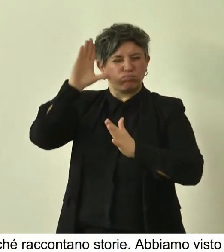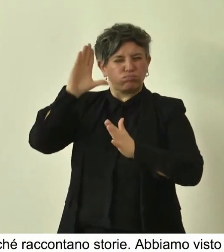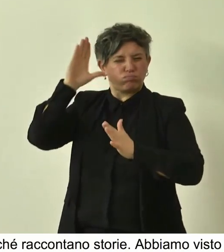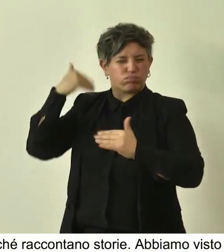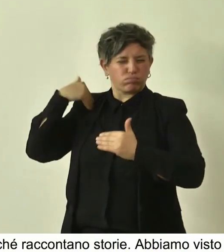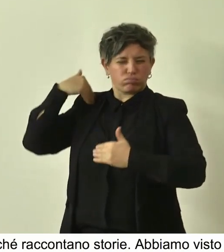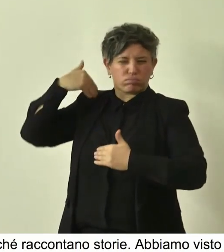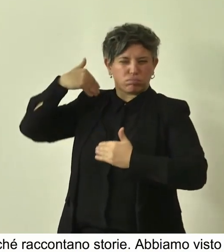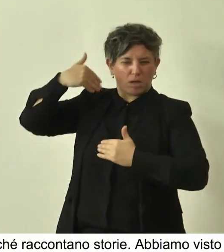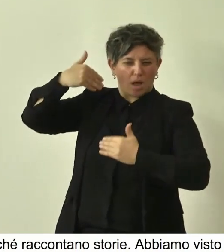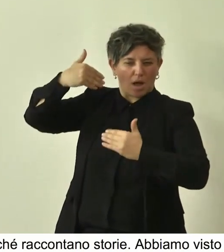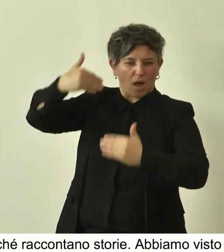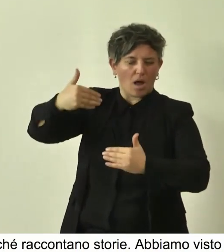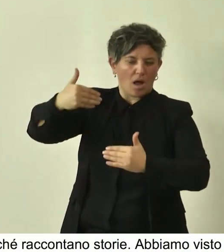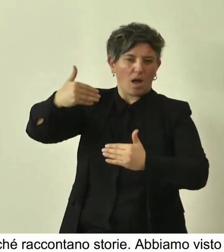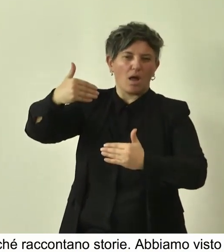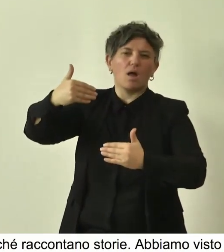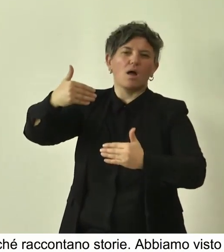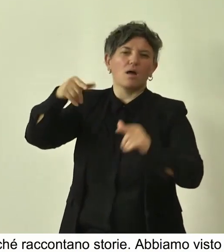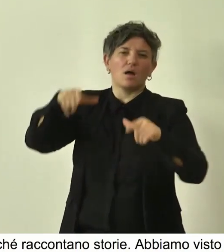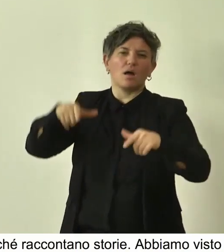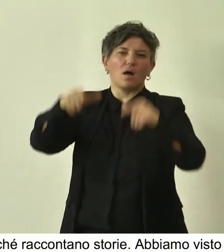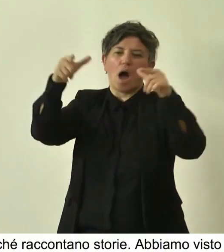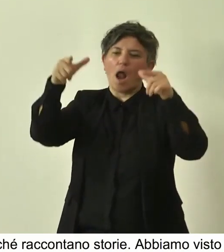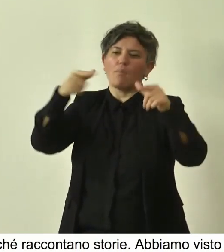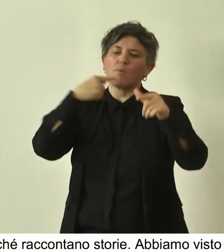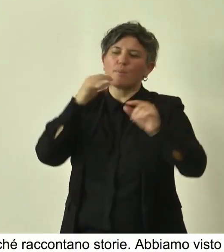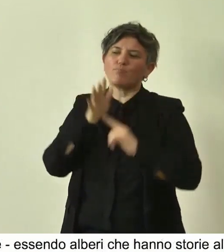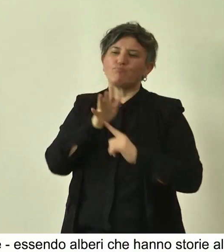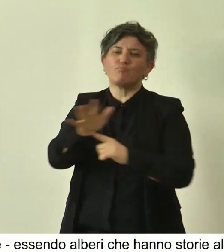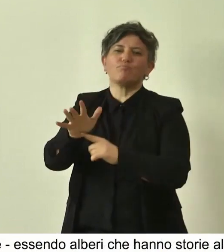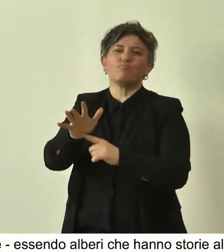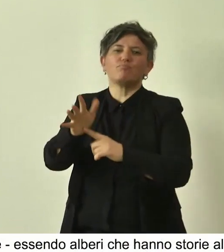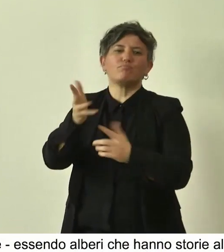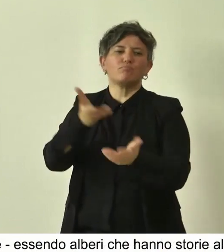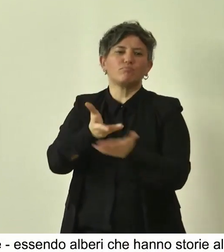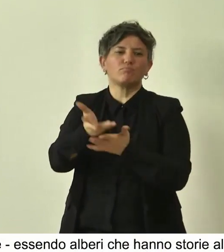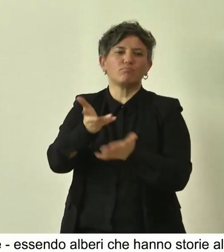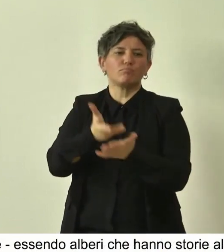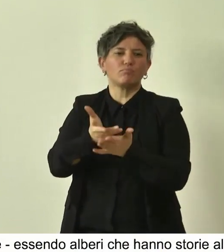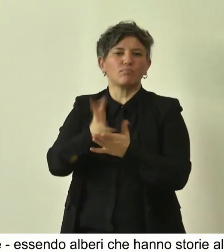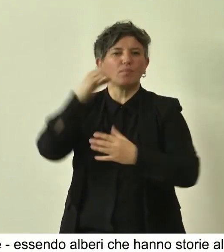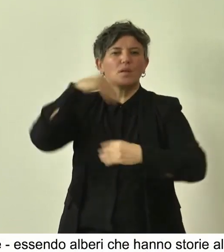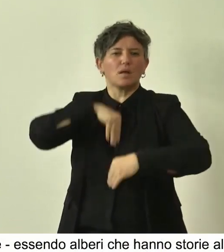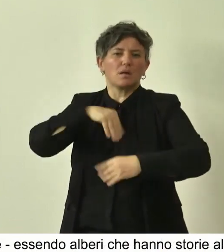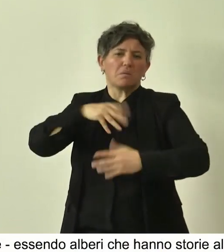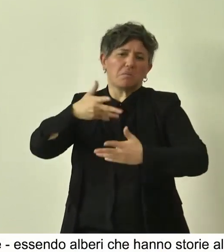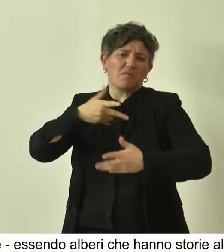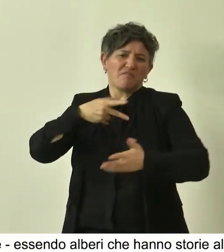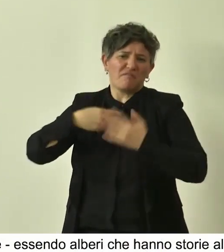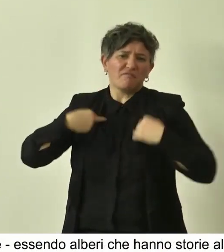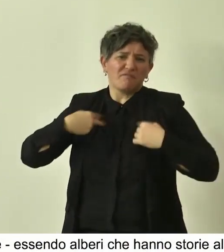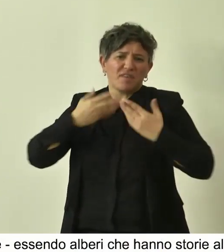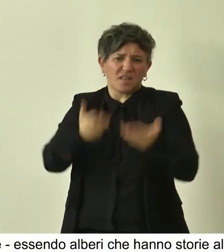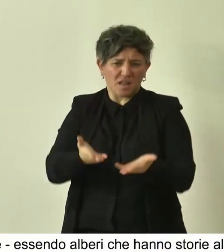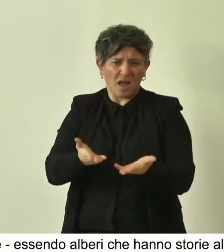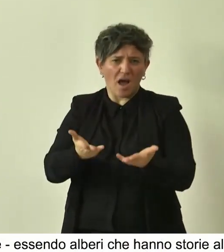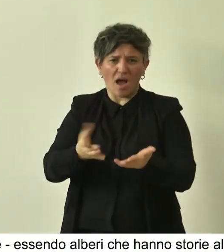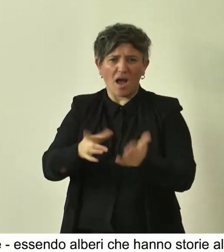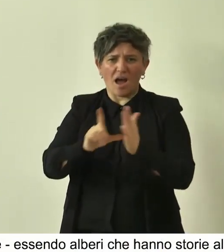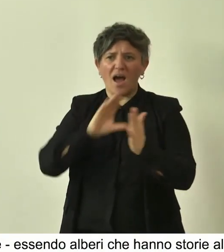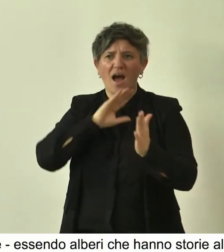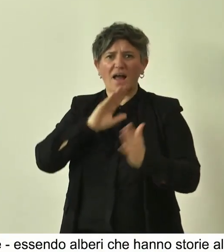hanno proprio, portano con loro tutta un vissuto profondo, un vissuto